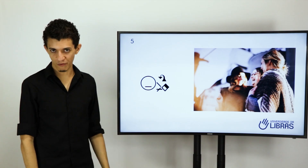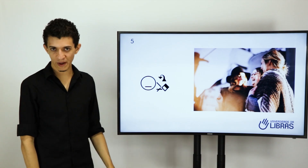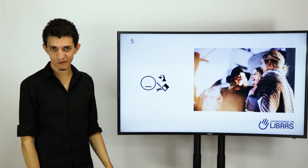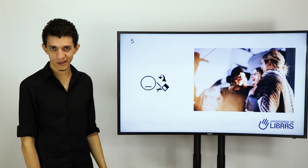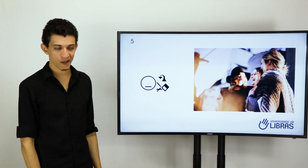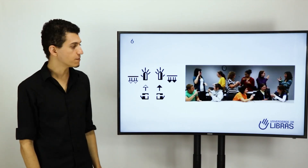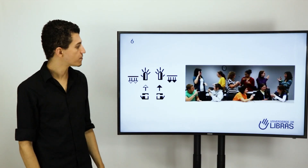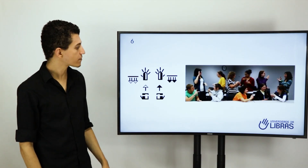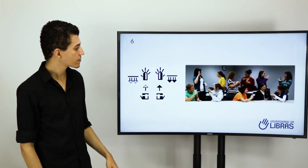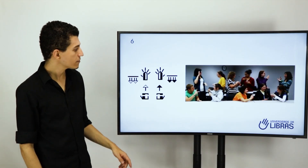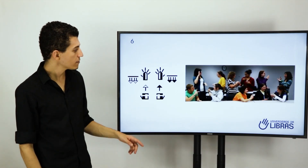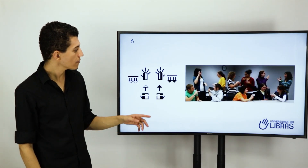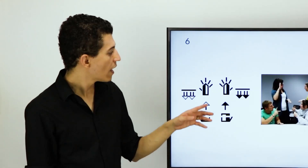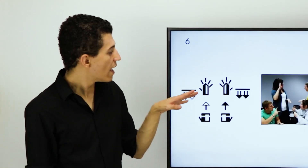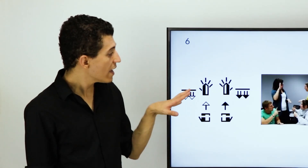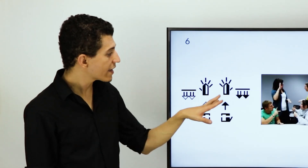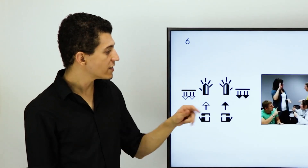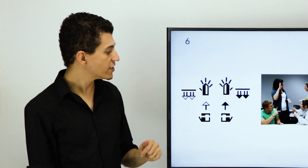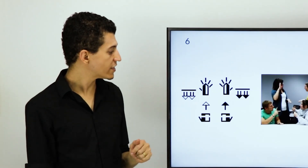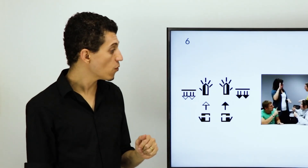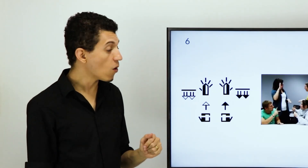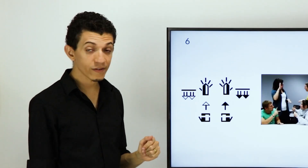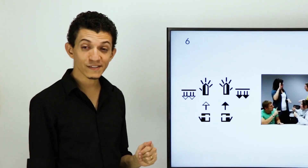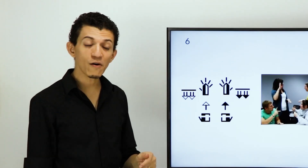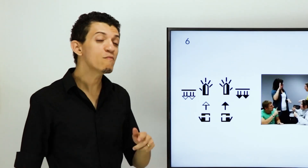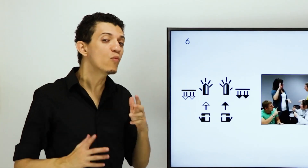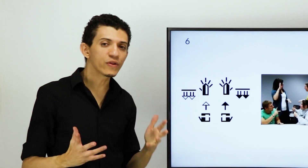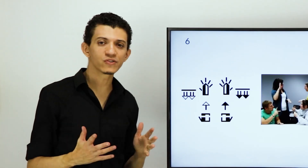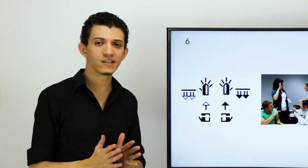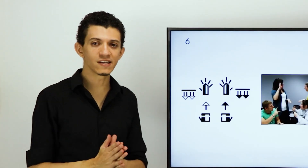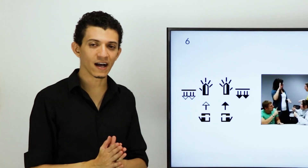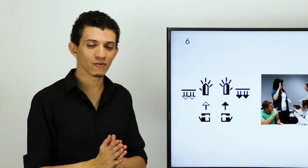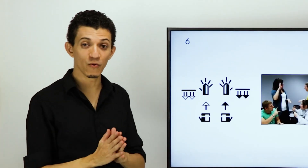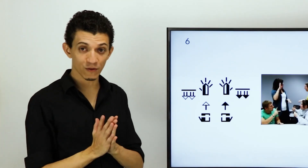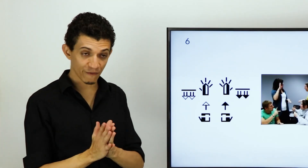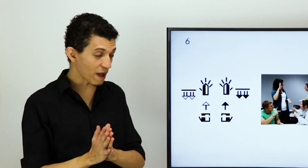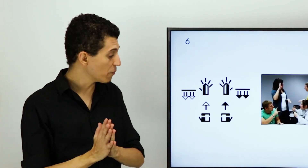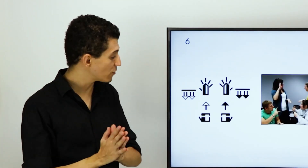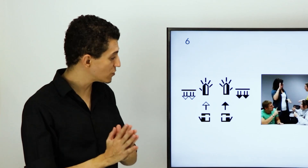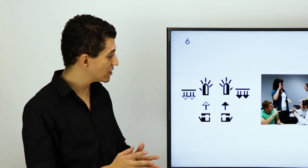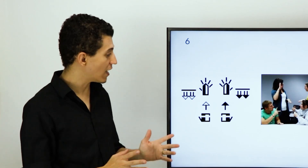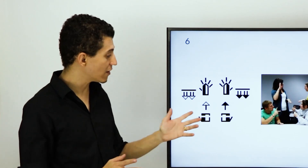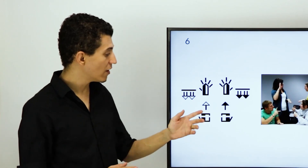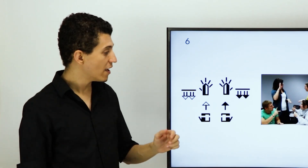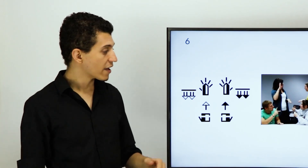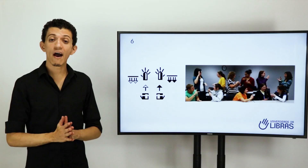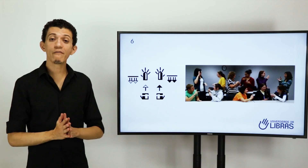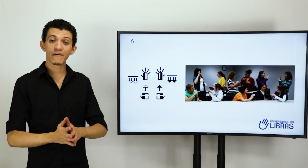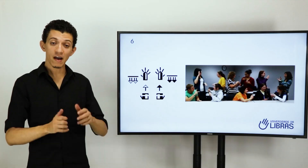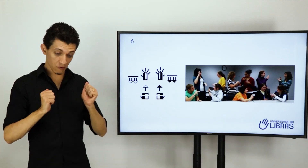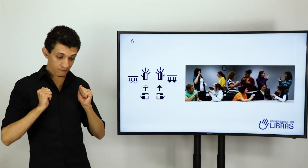movimento aqui. E aqui a gente tem um outro sinal muito utilizado, um outro verbo muito utilizado. É o verbo